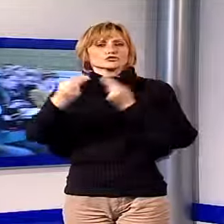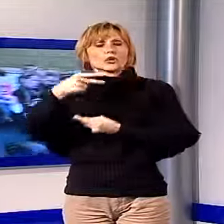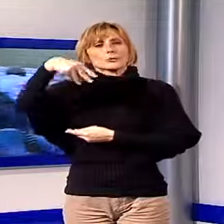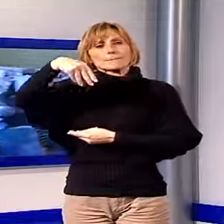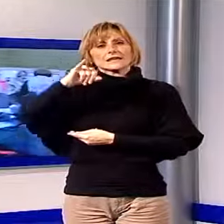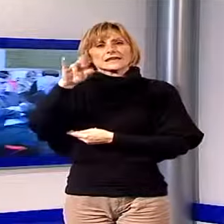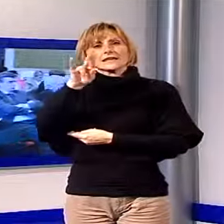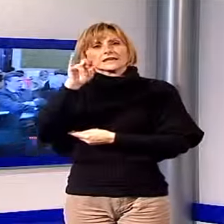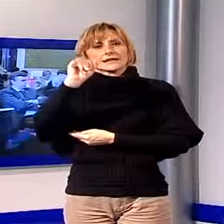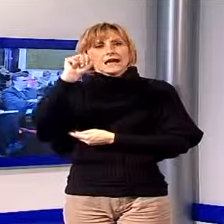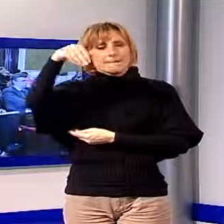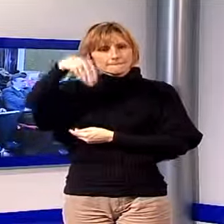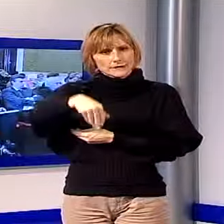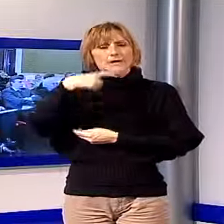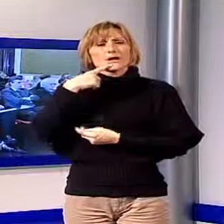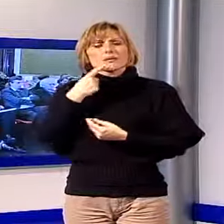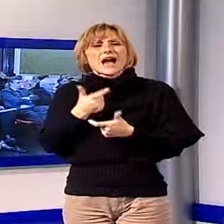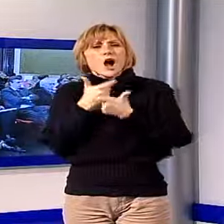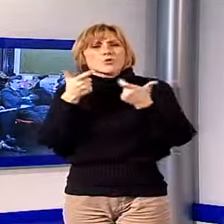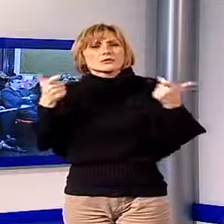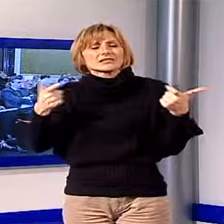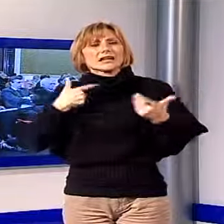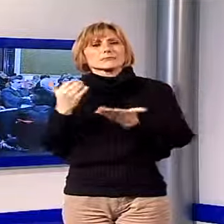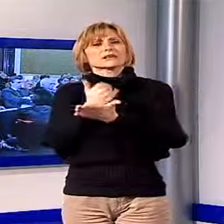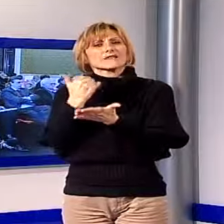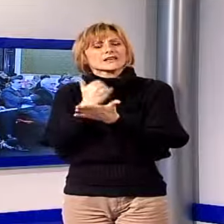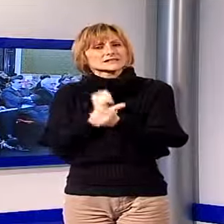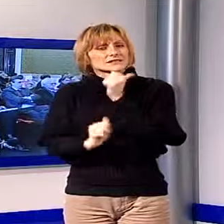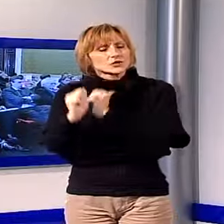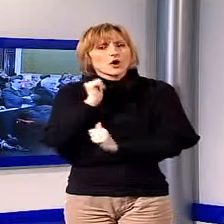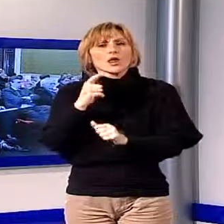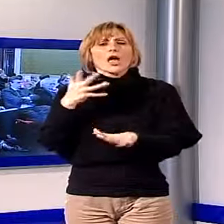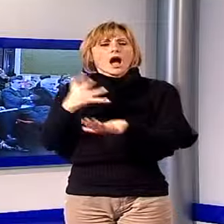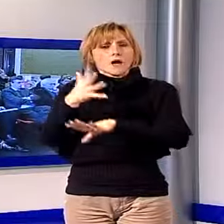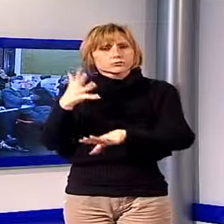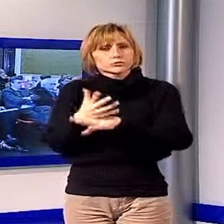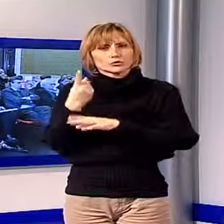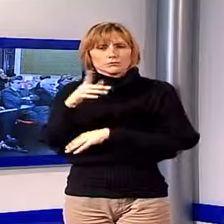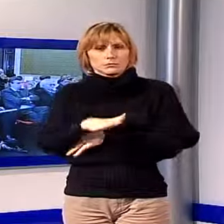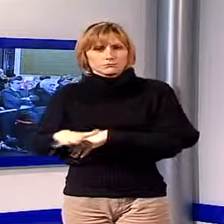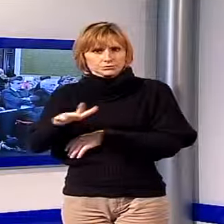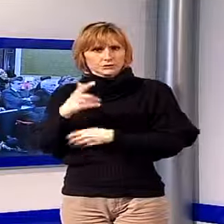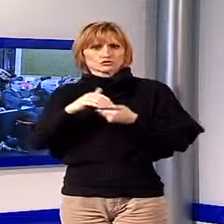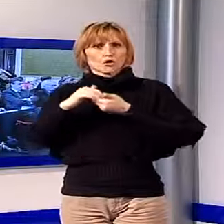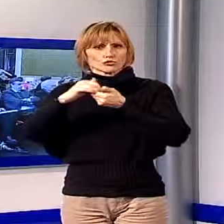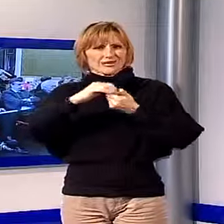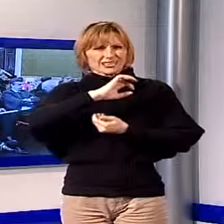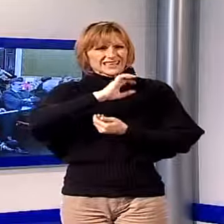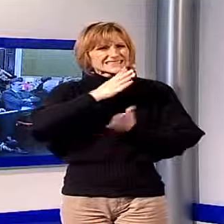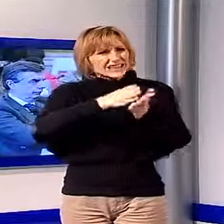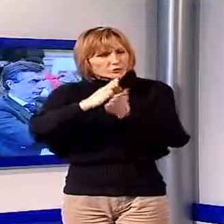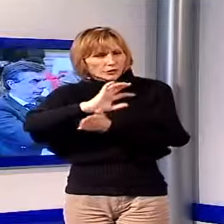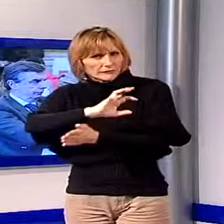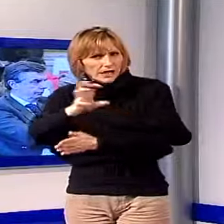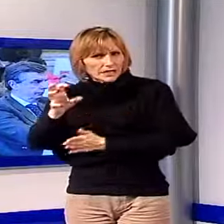rafforzare la prevenzione e le azioni di contrasto all'abuso e al maltrattamento ai minori in tutti gli ambiti della società. L